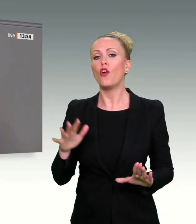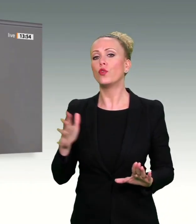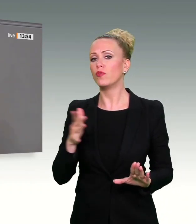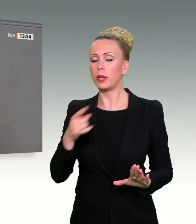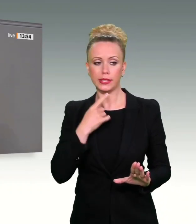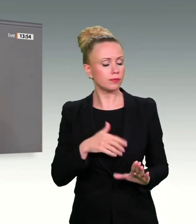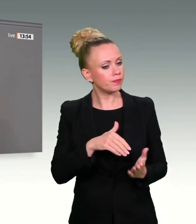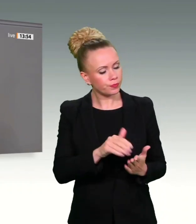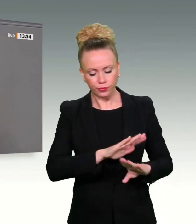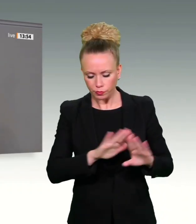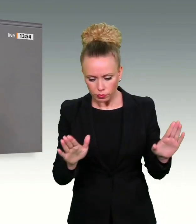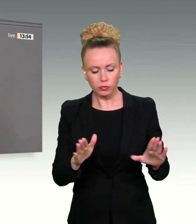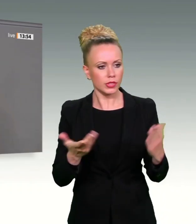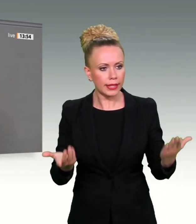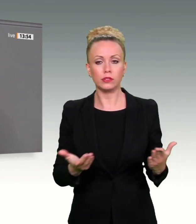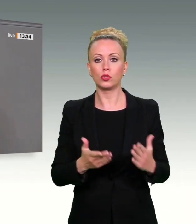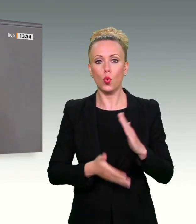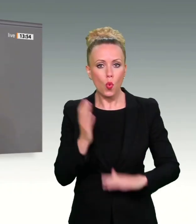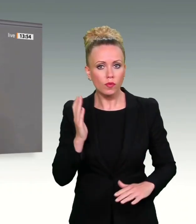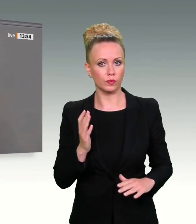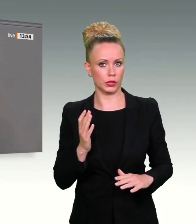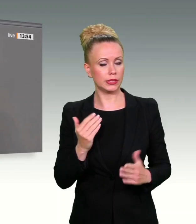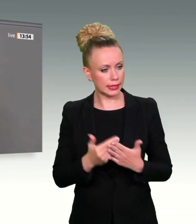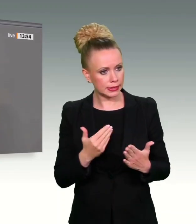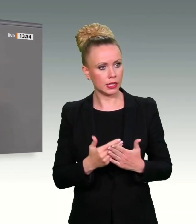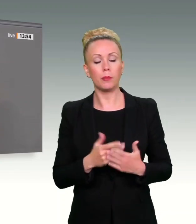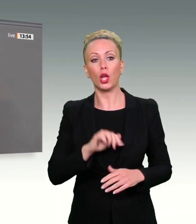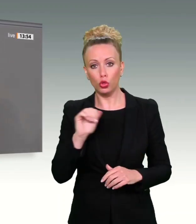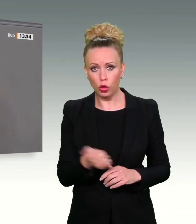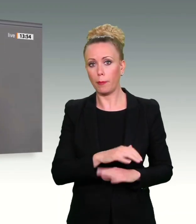das Pferd, das man reitet, ist tot, dann sollte man endlich absteigen.